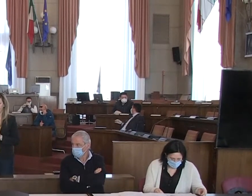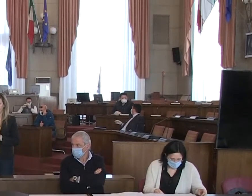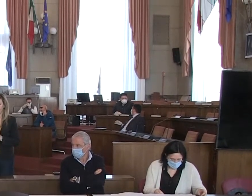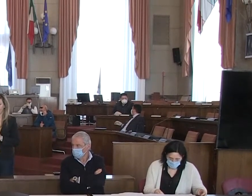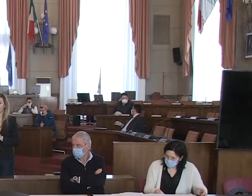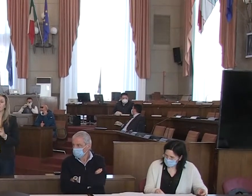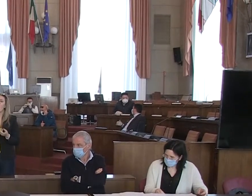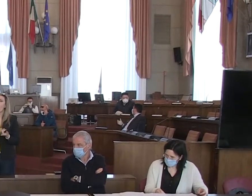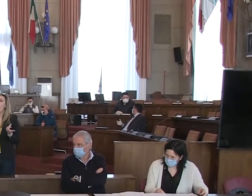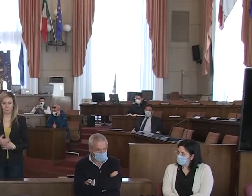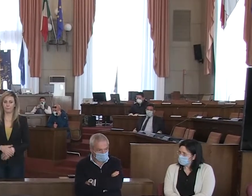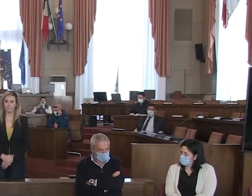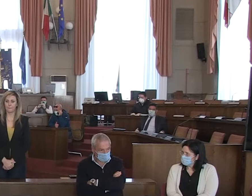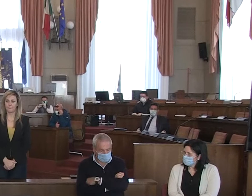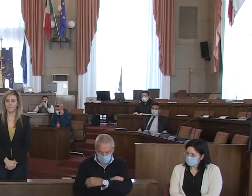adottando.